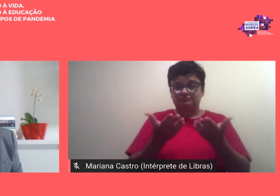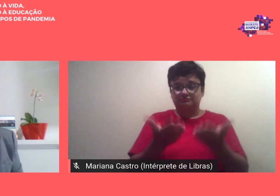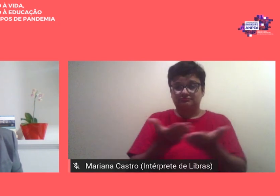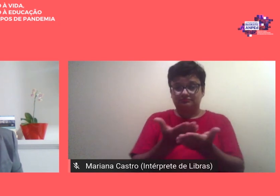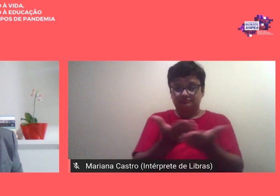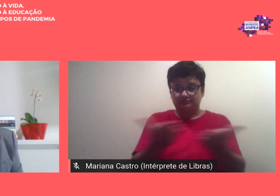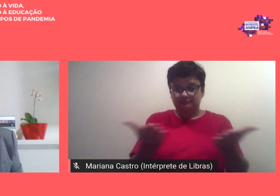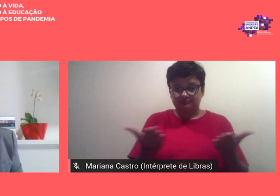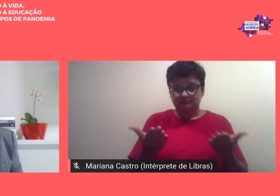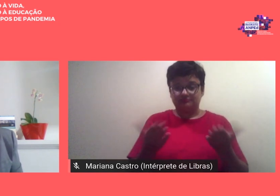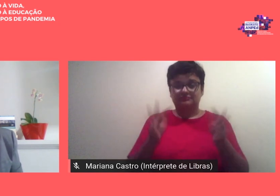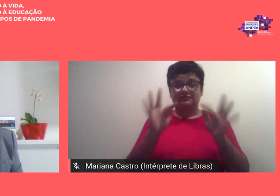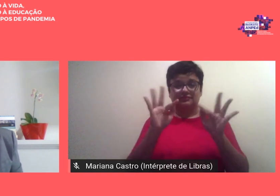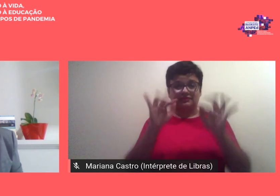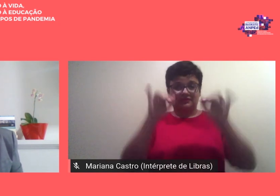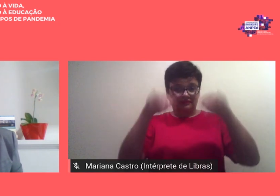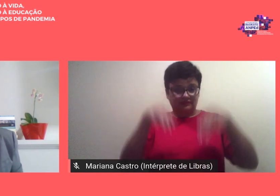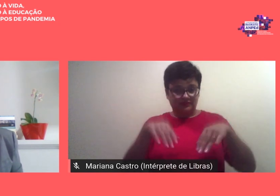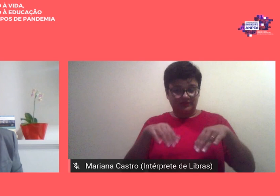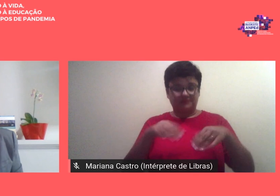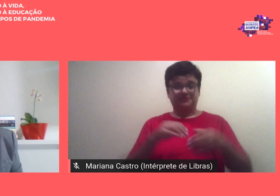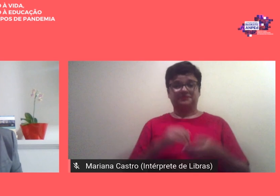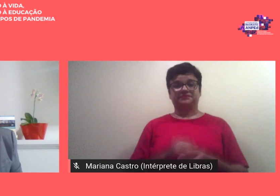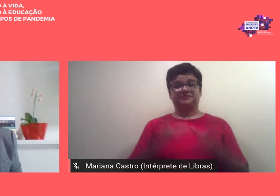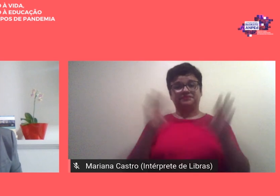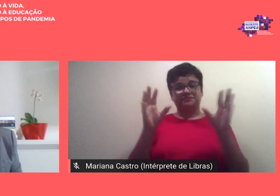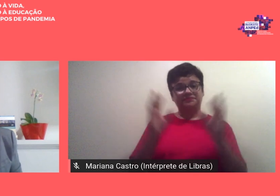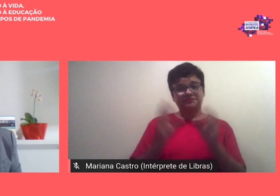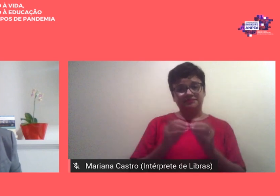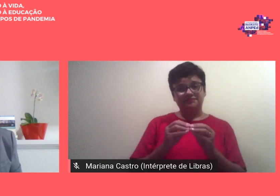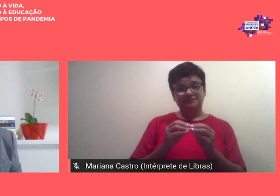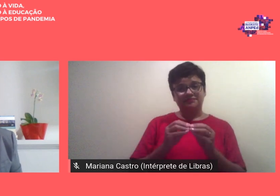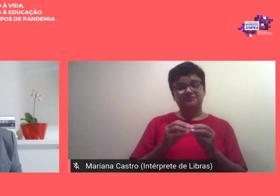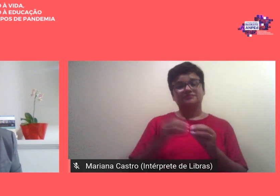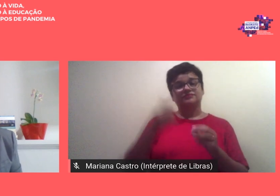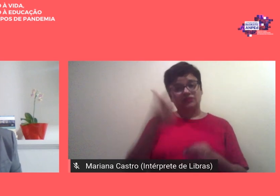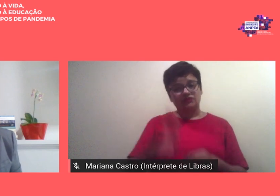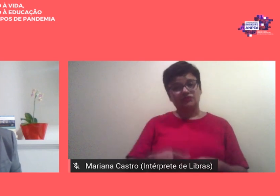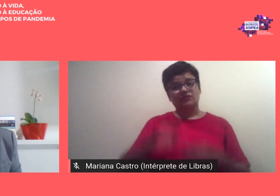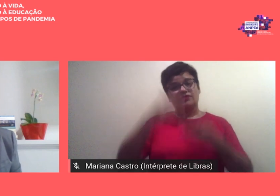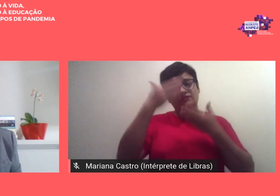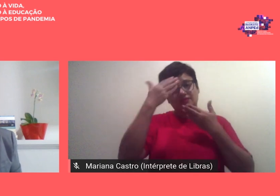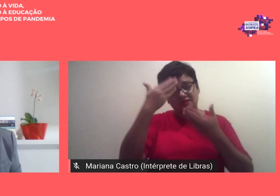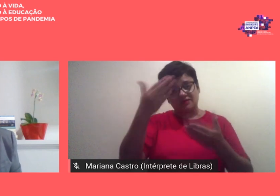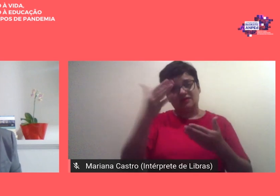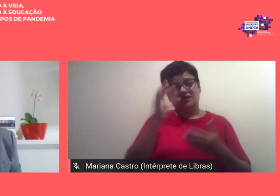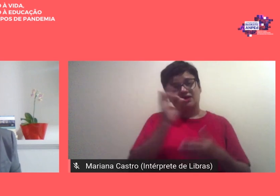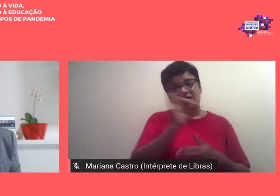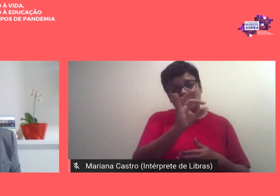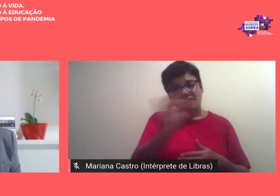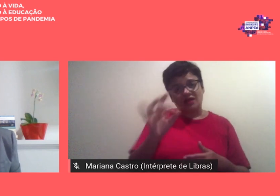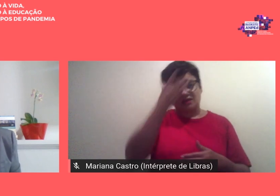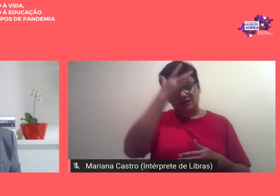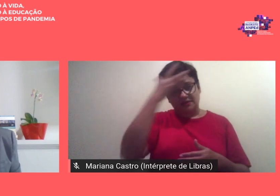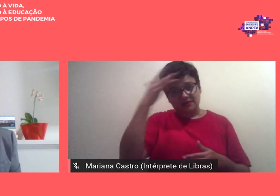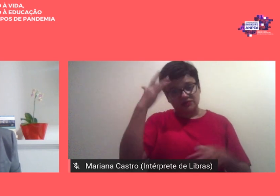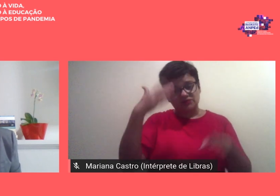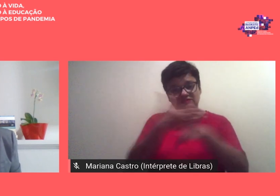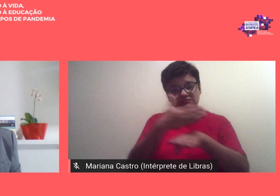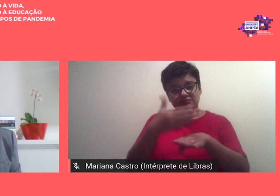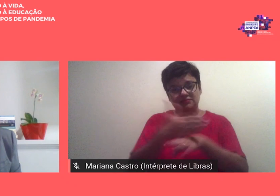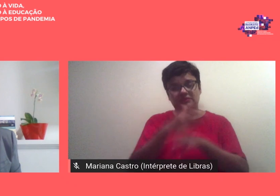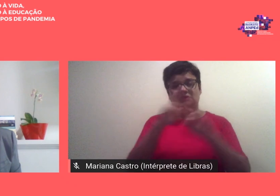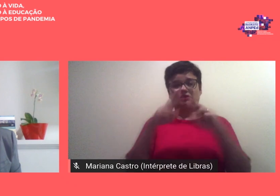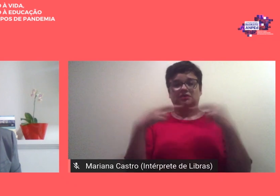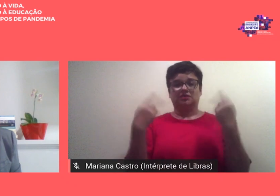finalizando então eu reitero os agradecimentos a cada pessoa envolvida na reunião regional sudeste de